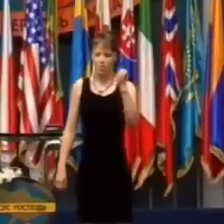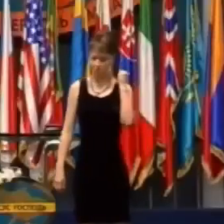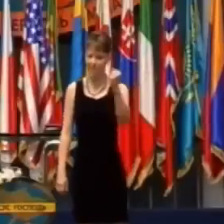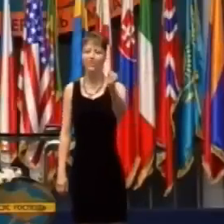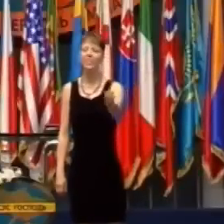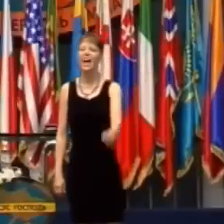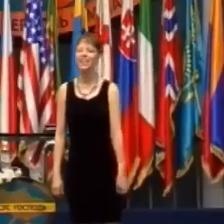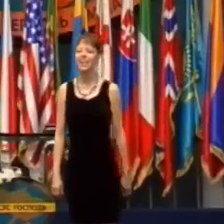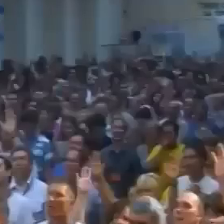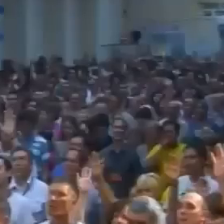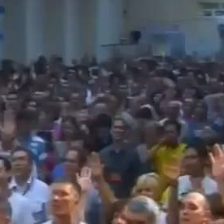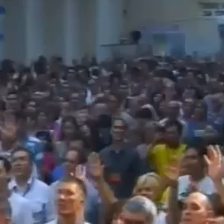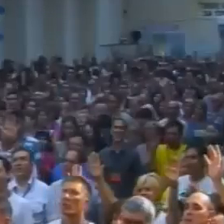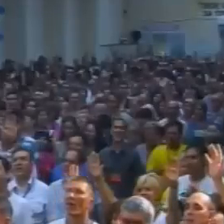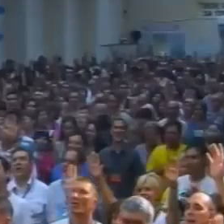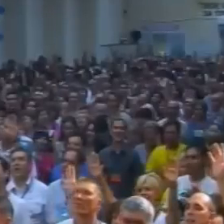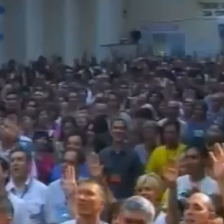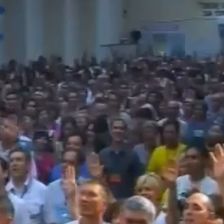prosperitu,